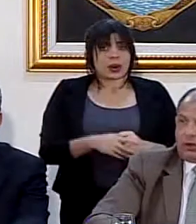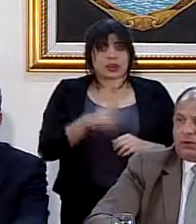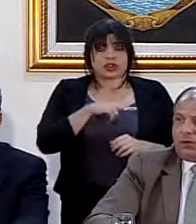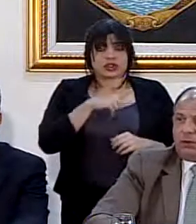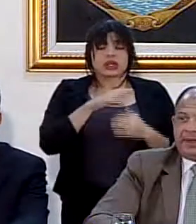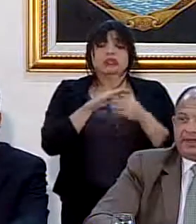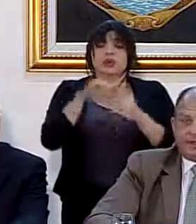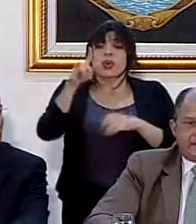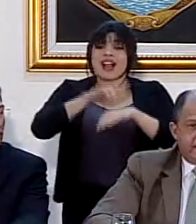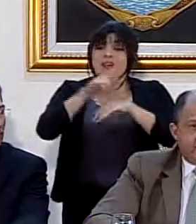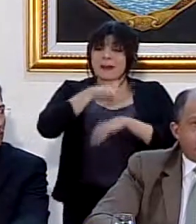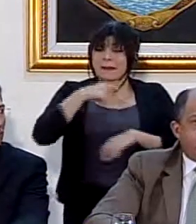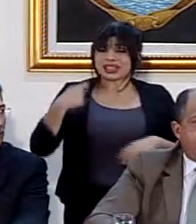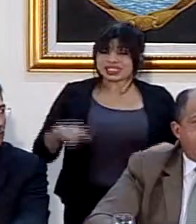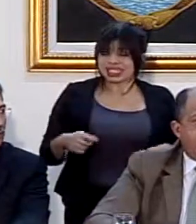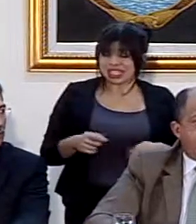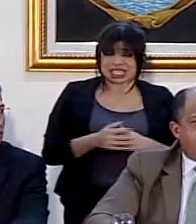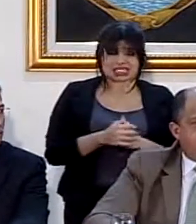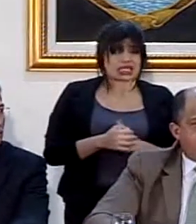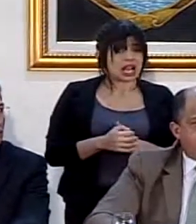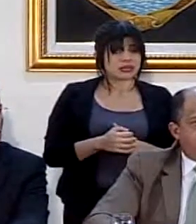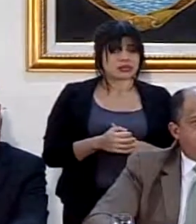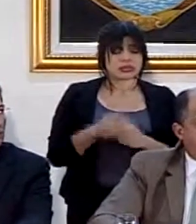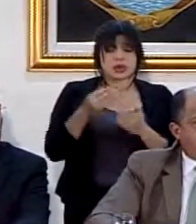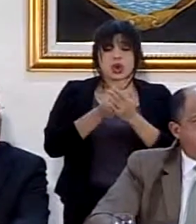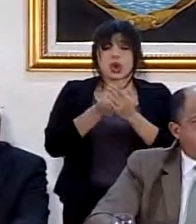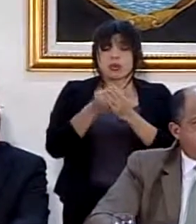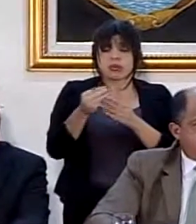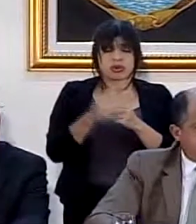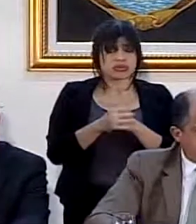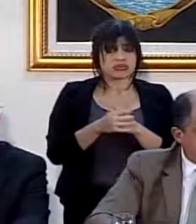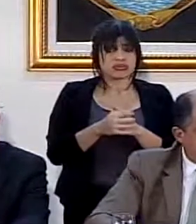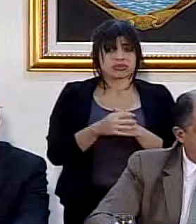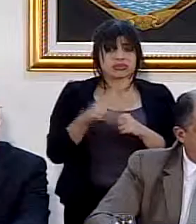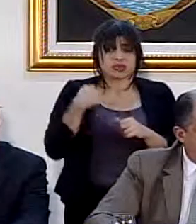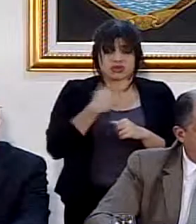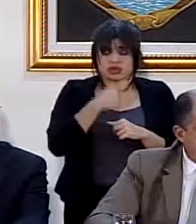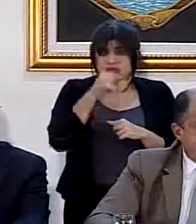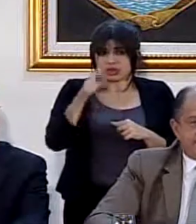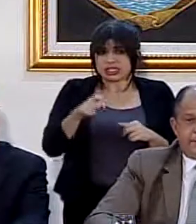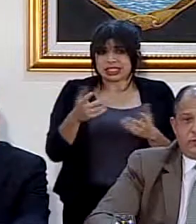respecto a un avión presidencial que, como lo he dicho, no necesitamos.